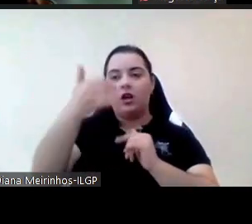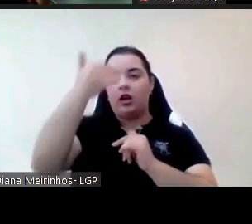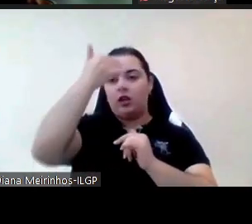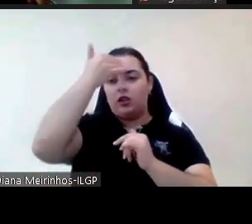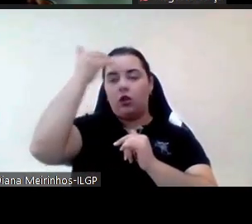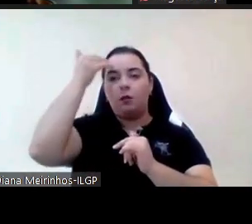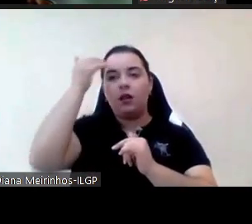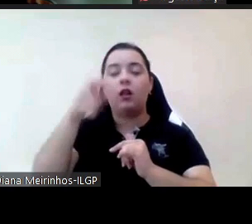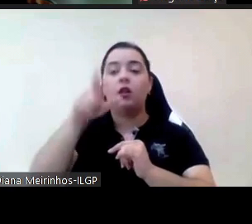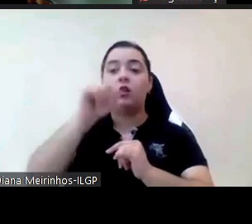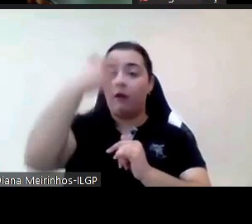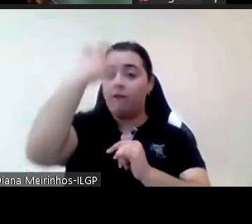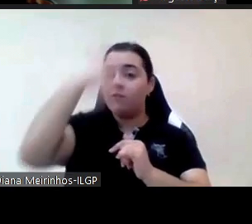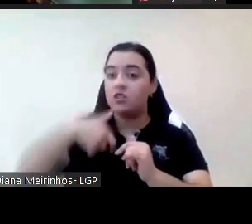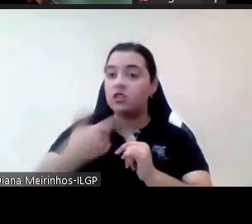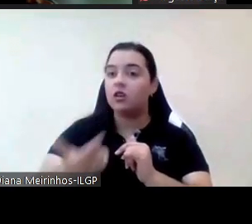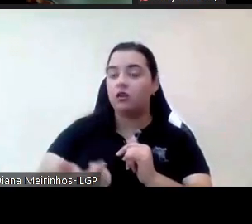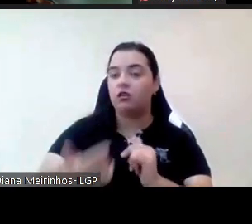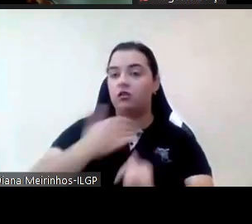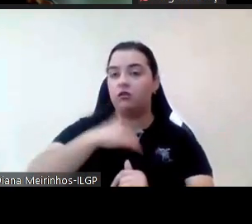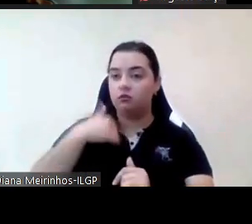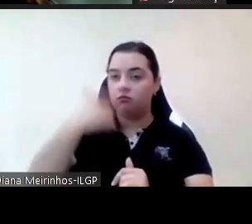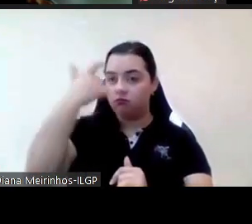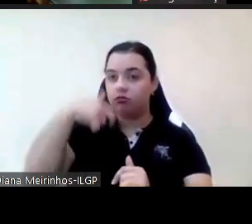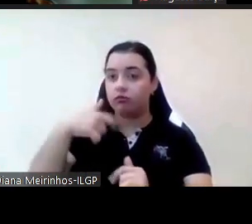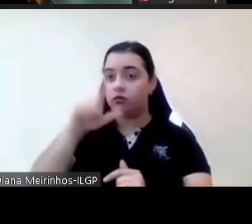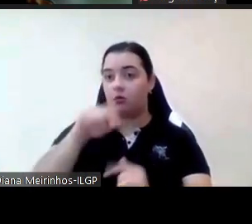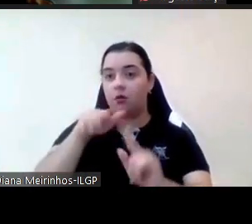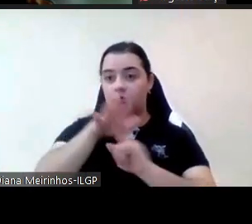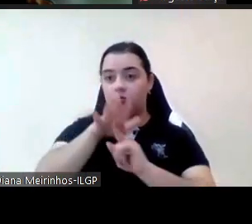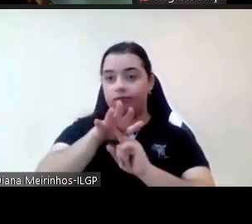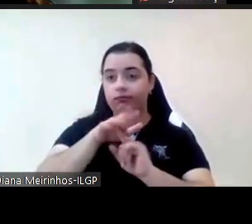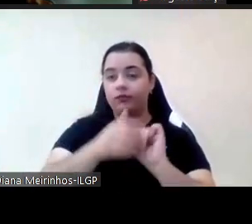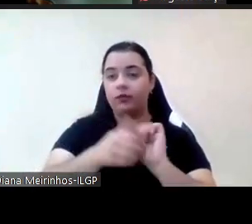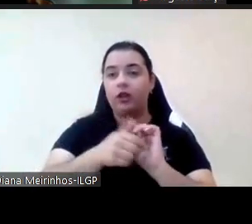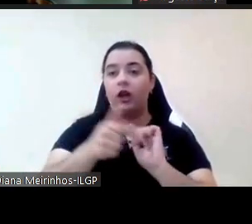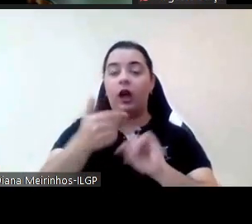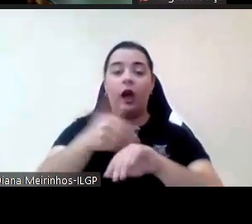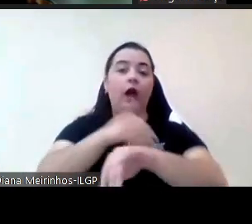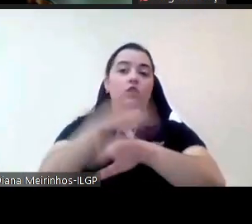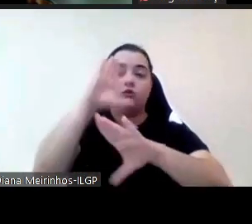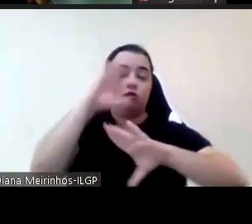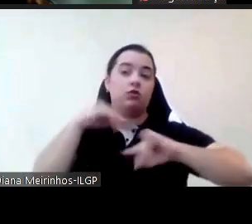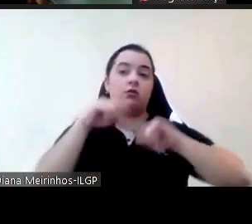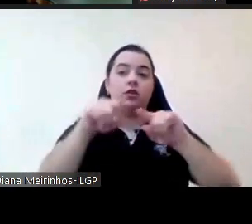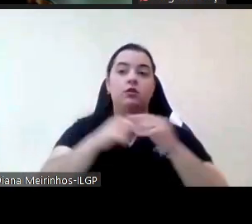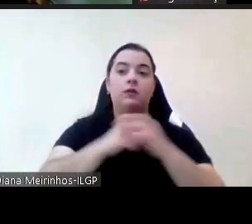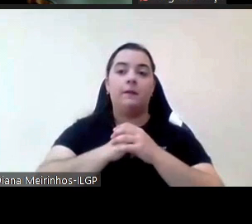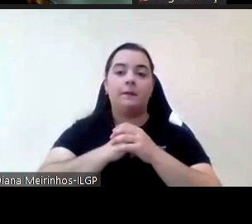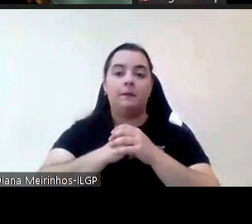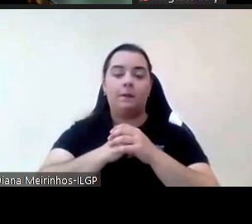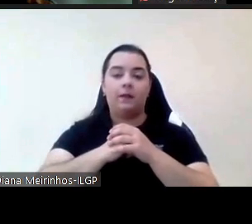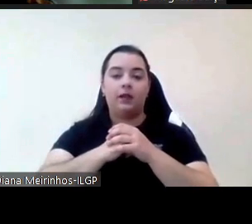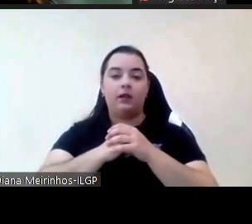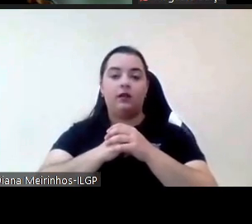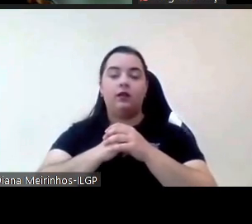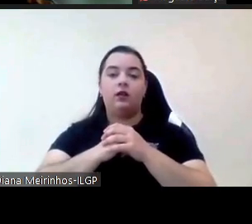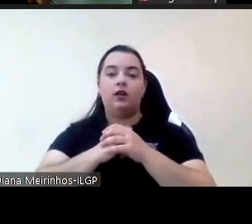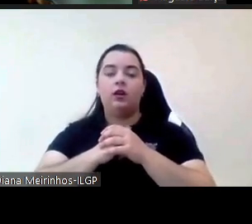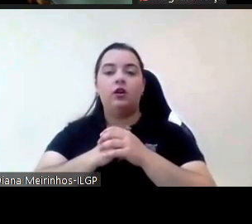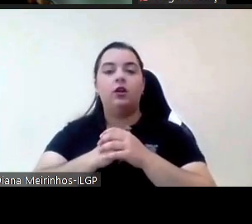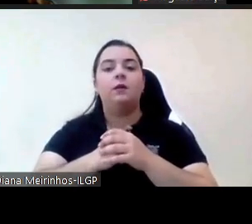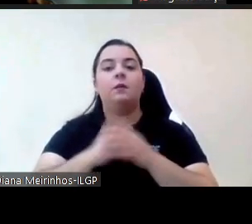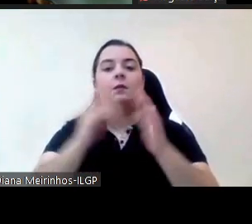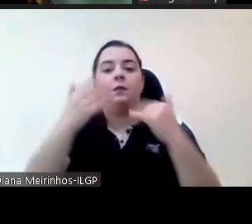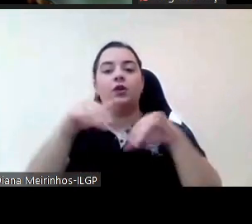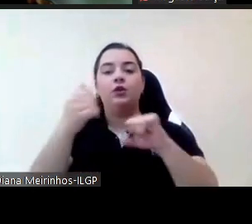física não é? Que era uma coisa que se desconhecia mas realmente a humanização dos serviços é fundamental era só